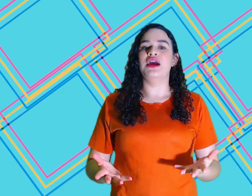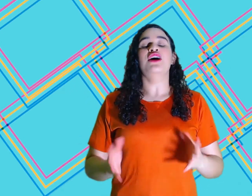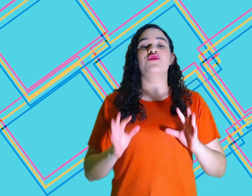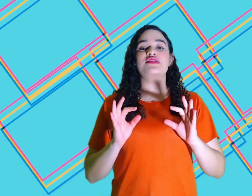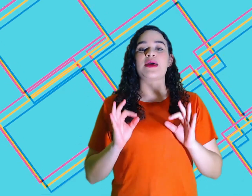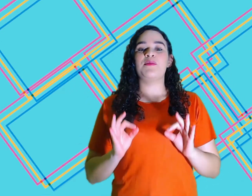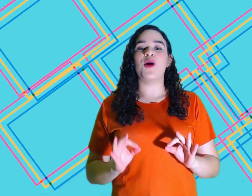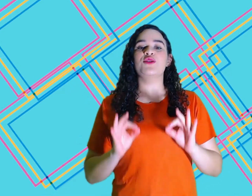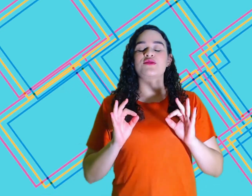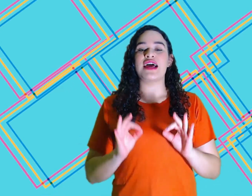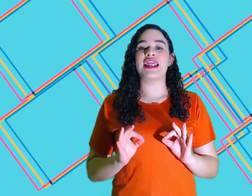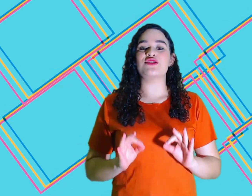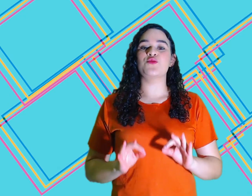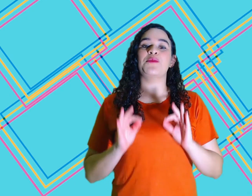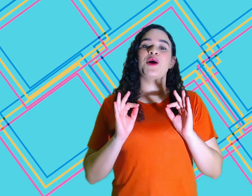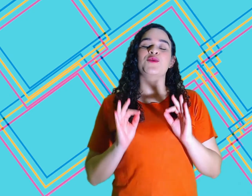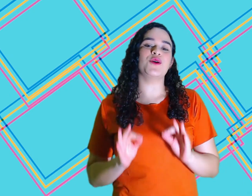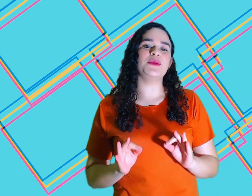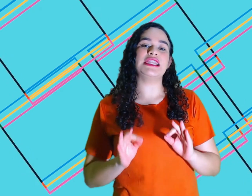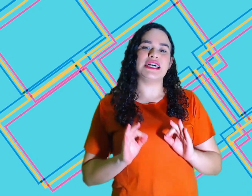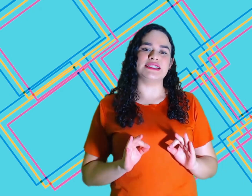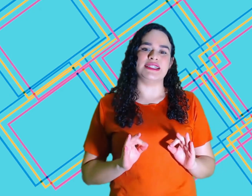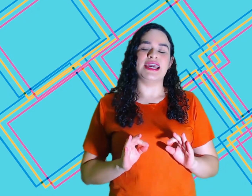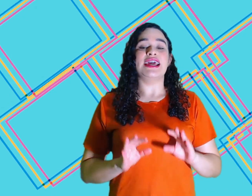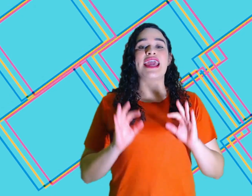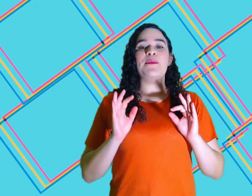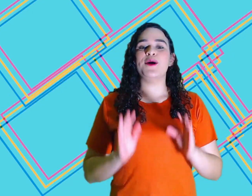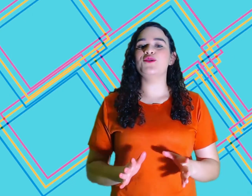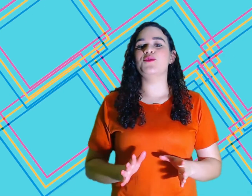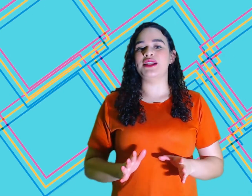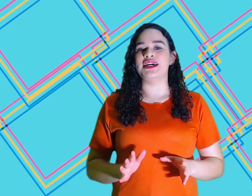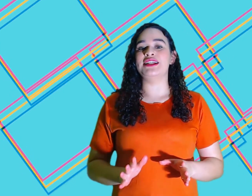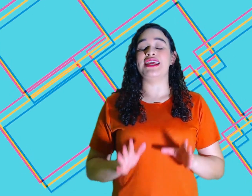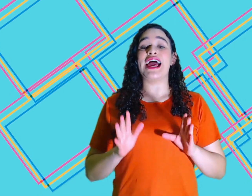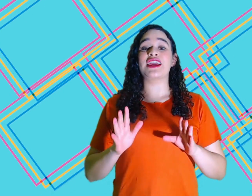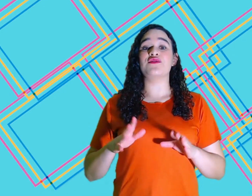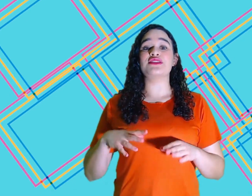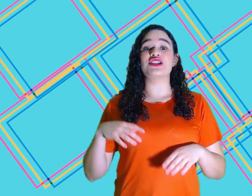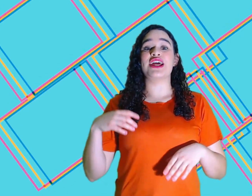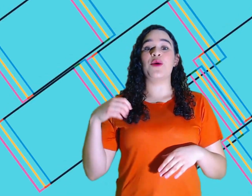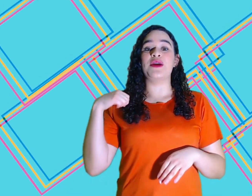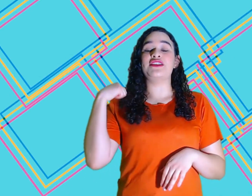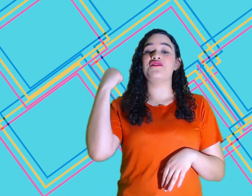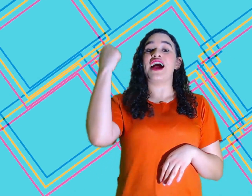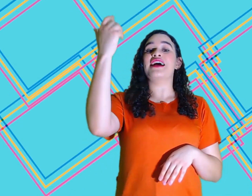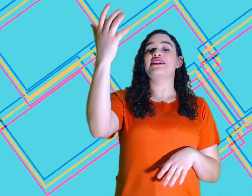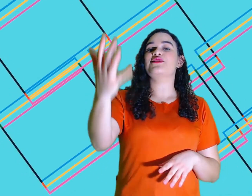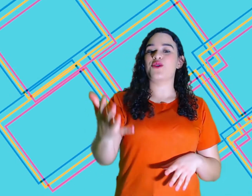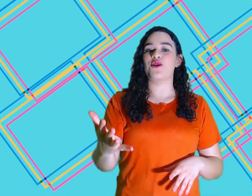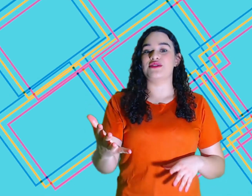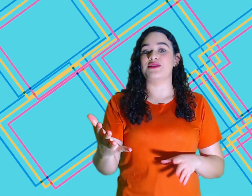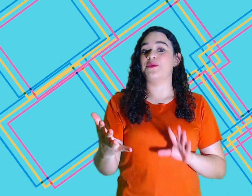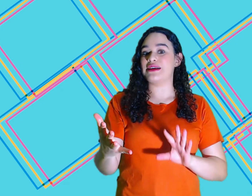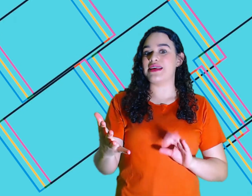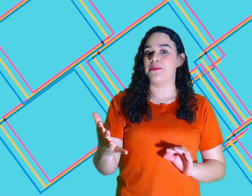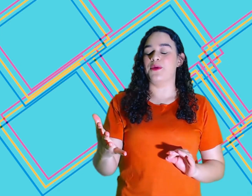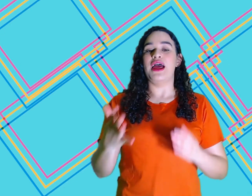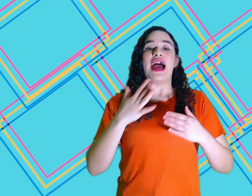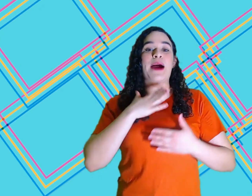Você pode usar a sua mão dominante. Que a mão dominante é a que você geralmente faz as coisas. Por exemplo, a mão